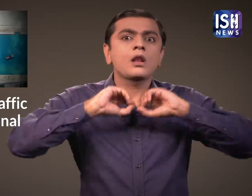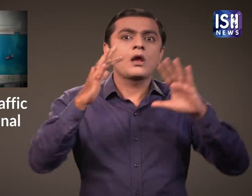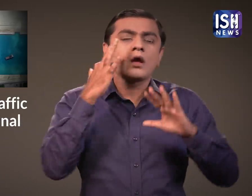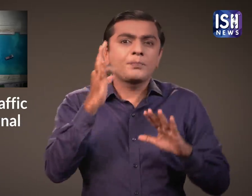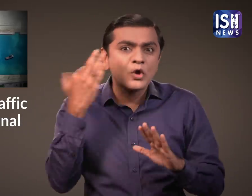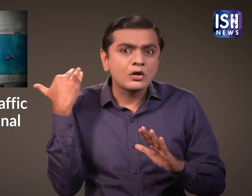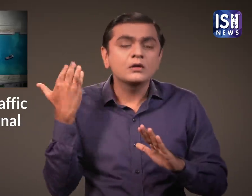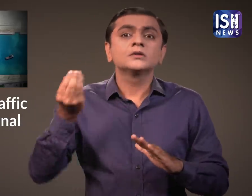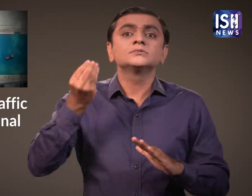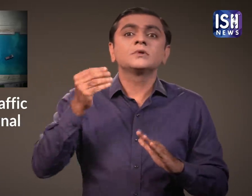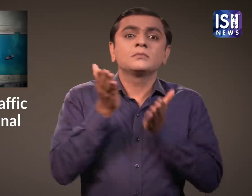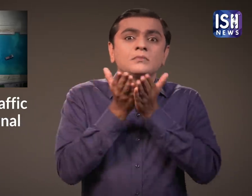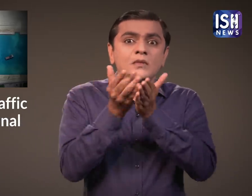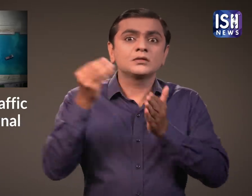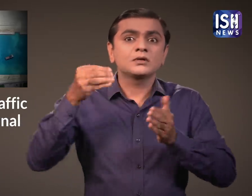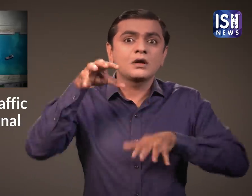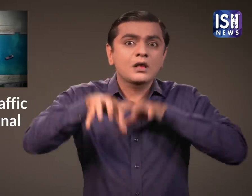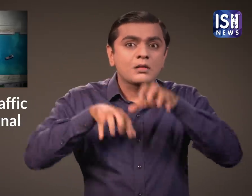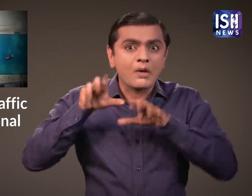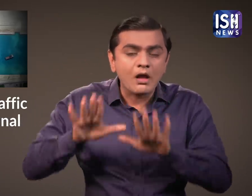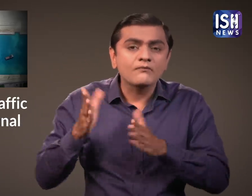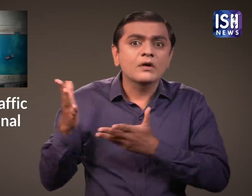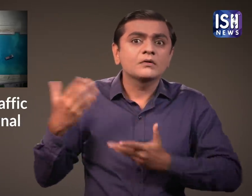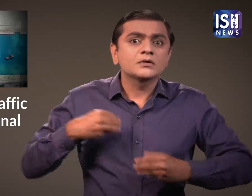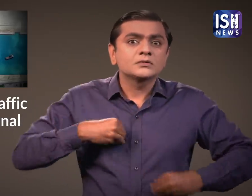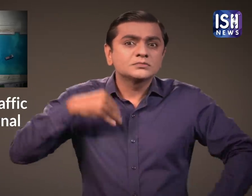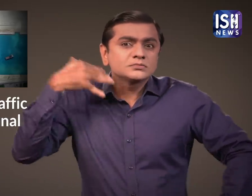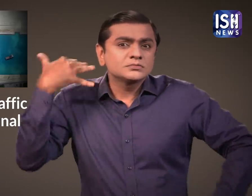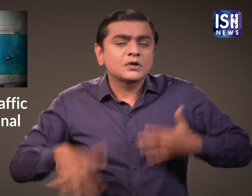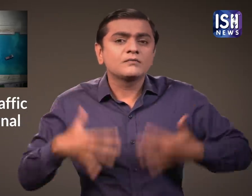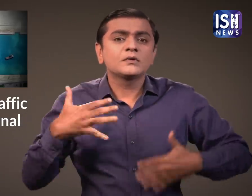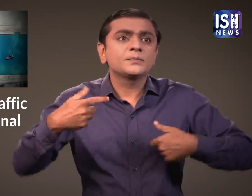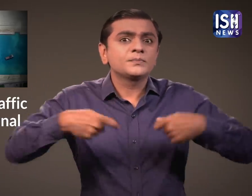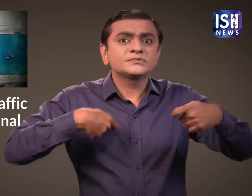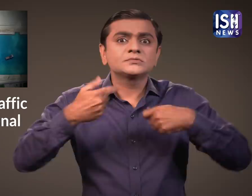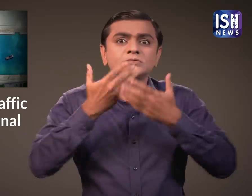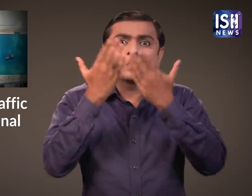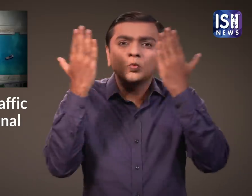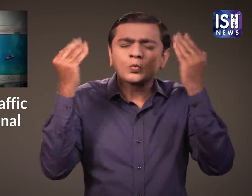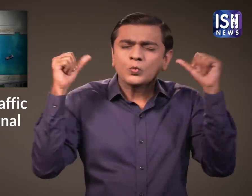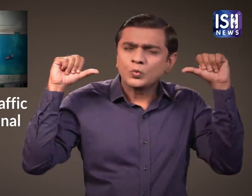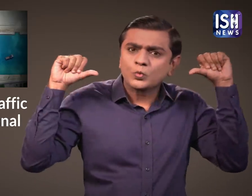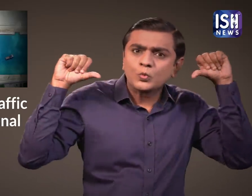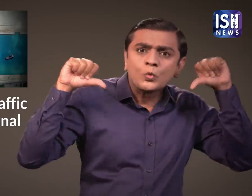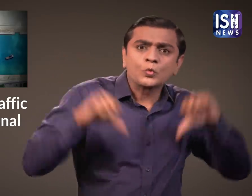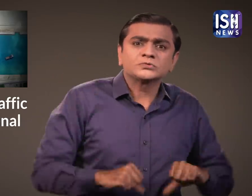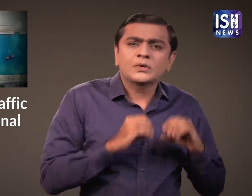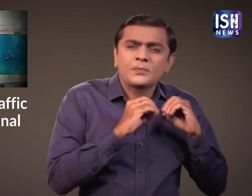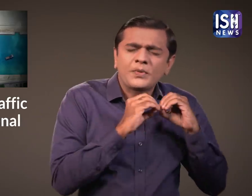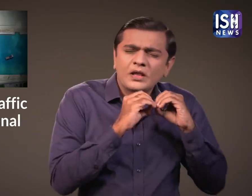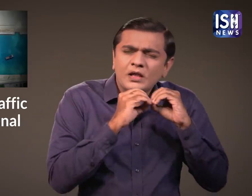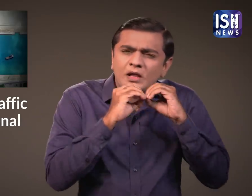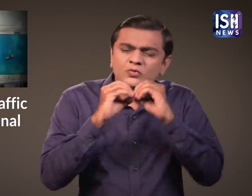थे और कुछ जीवित जानवरों को भी ले जा रहे थे जो पीड़ित हो रहे थे।